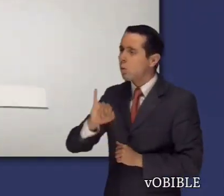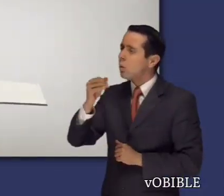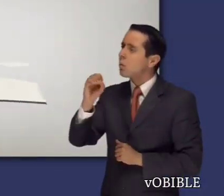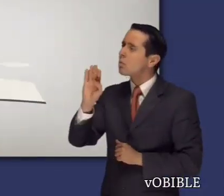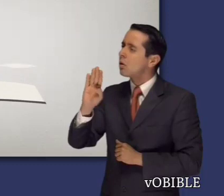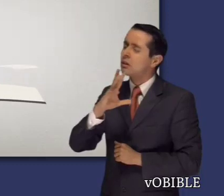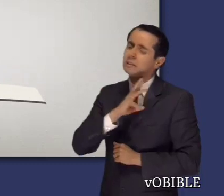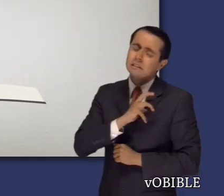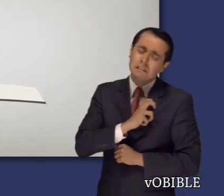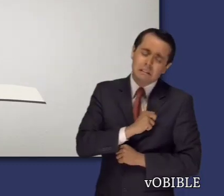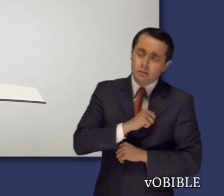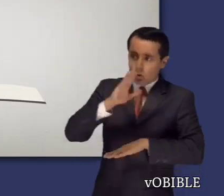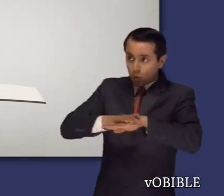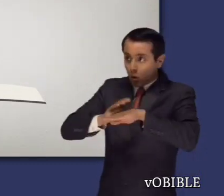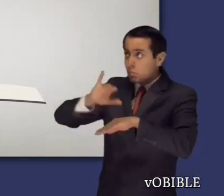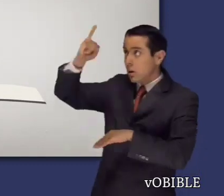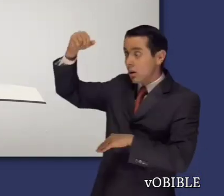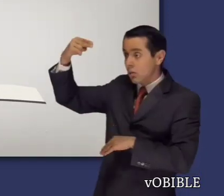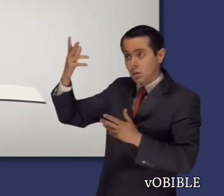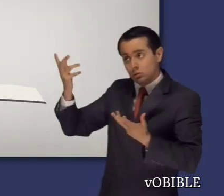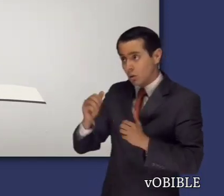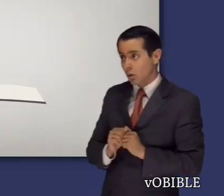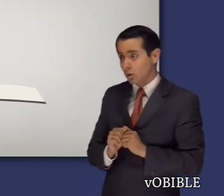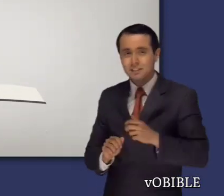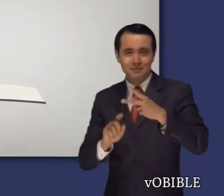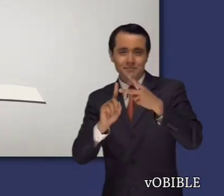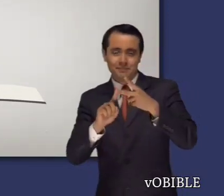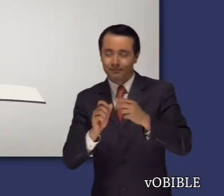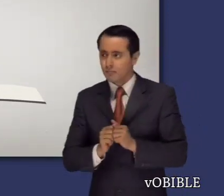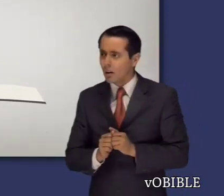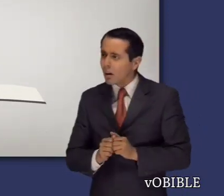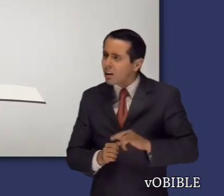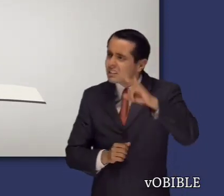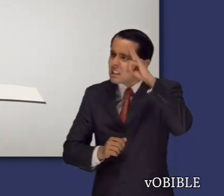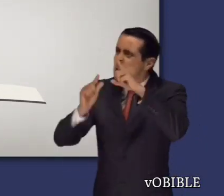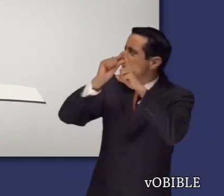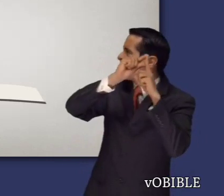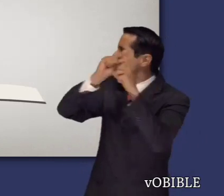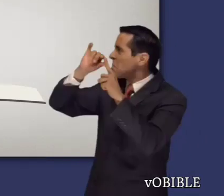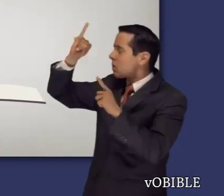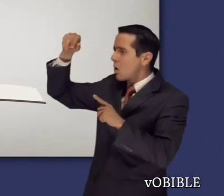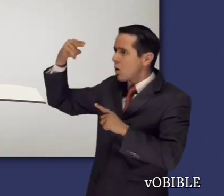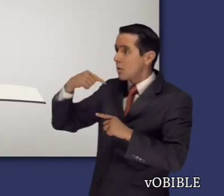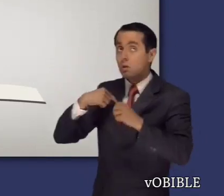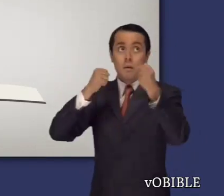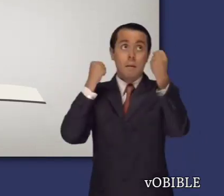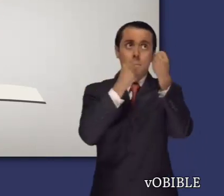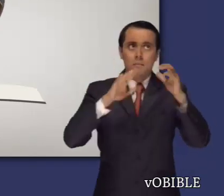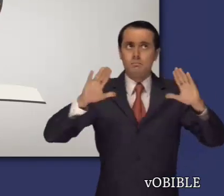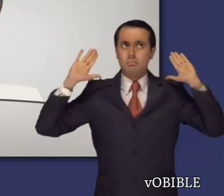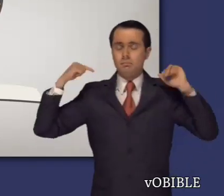Cuando lea este libro, fíjese en lo siguiente. Este relato prueba que Jehová no es el culpable del sufrimiento.